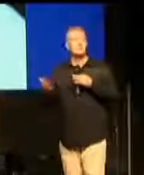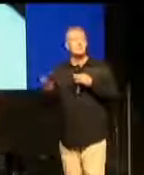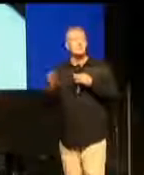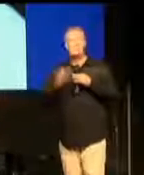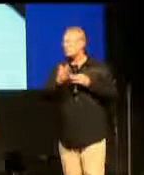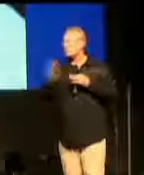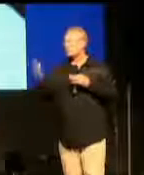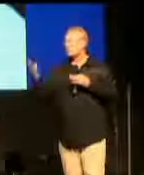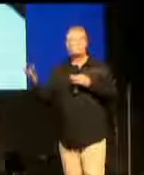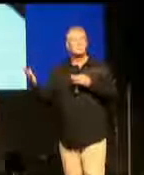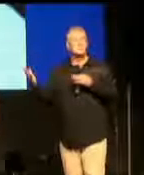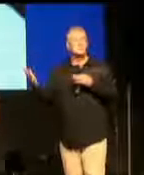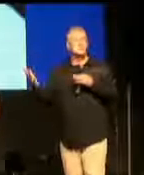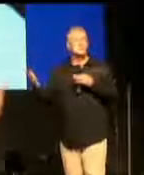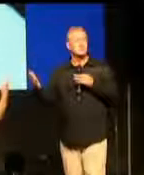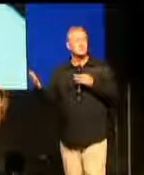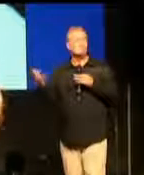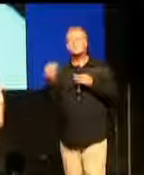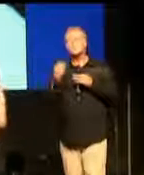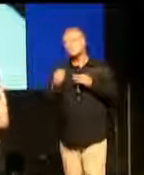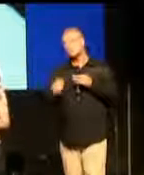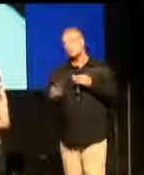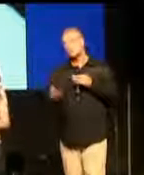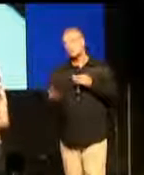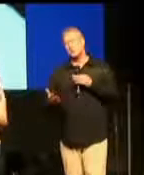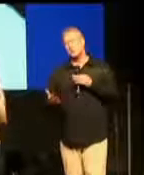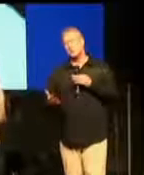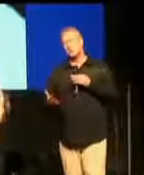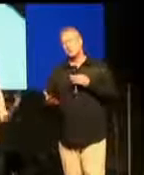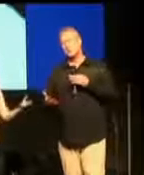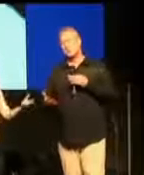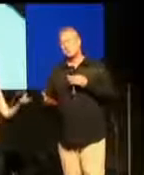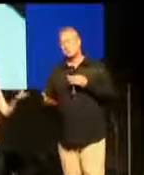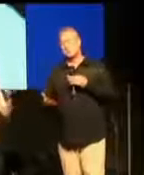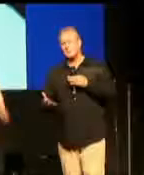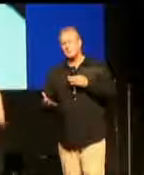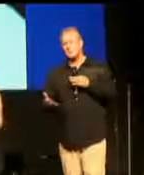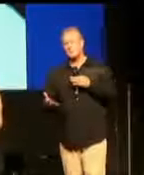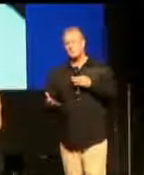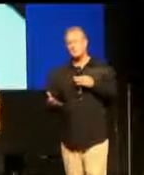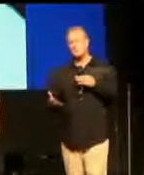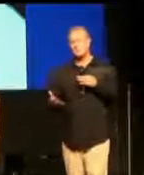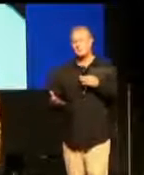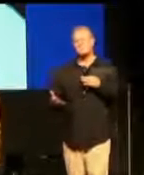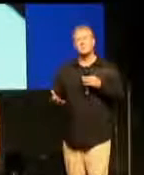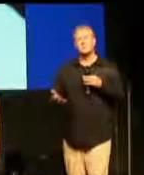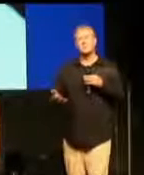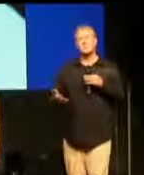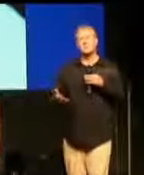Wenn es einen Gott gibt, welcher denn? Es gibt so viele, von denen ich wählen kann.